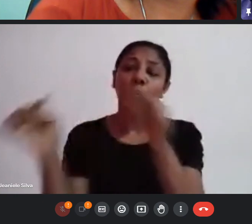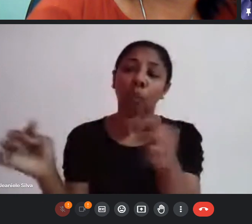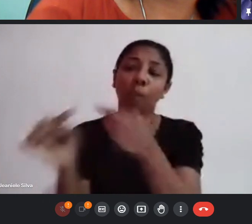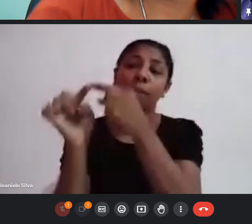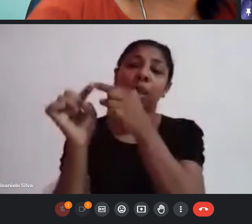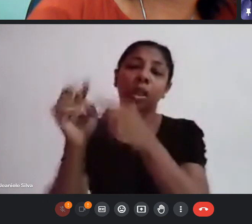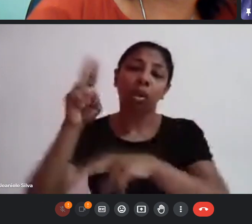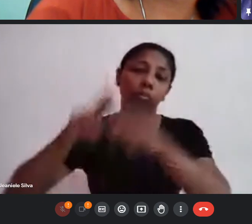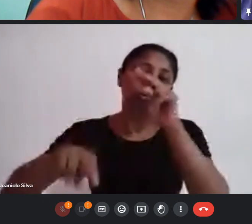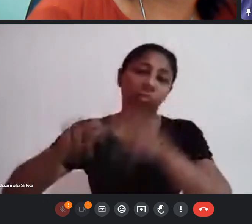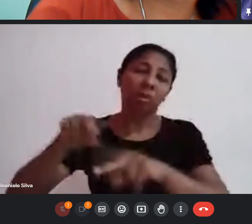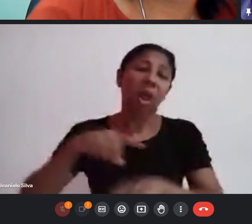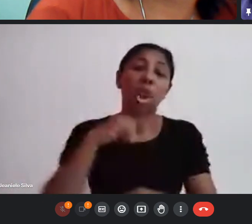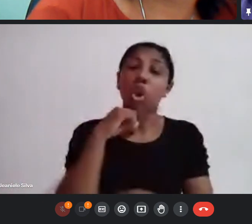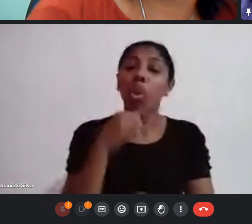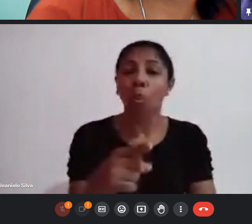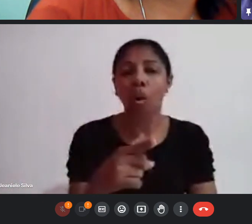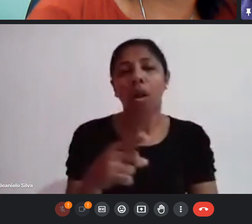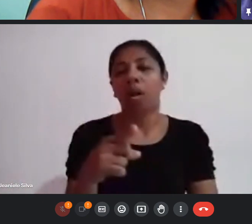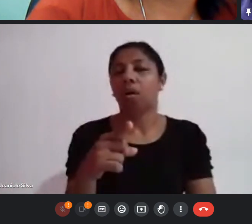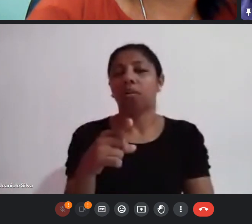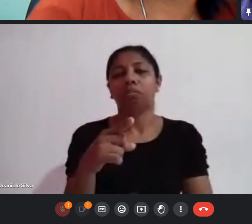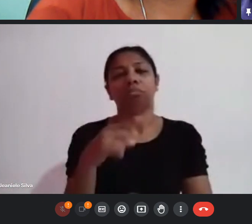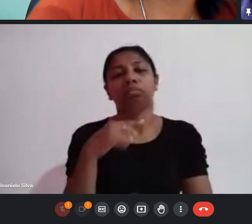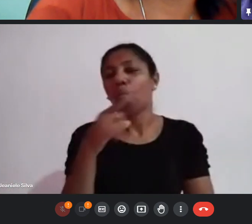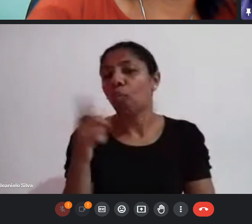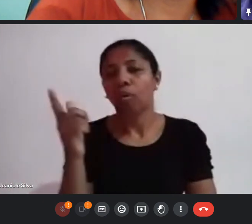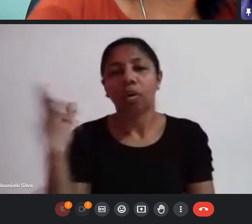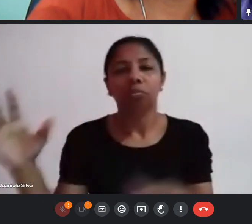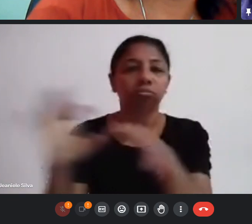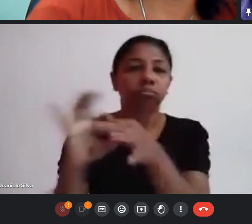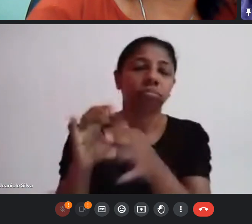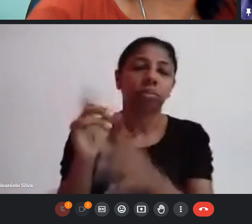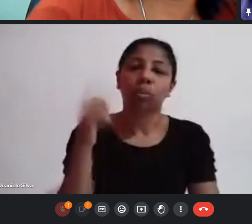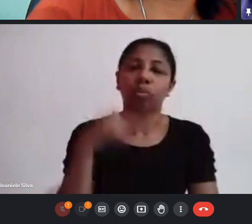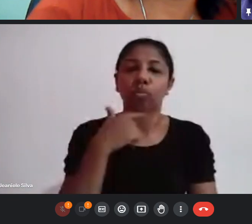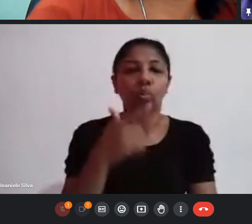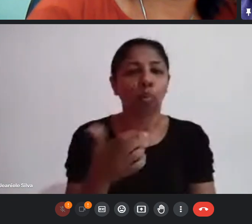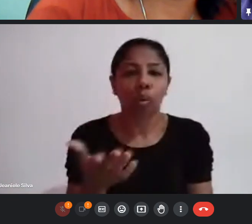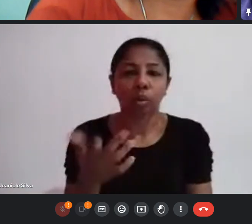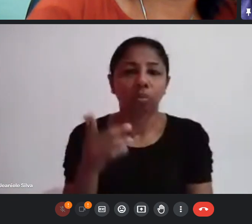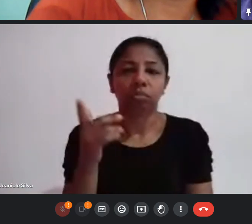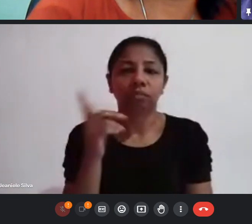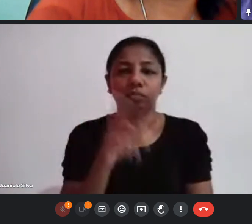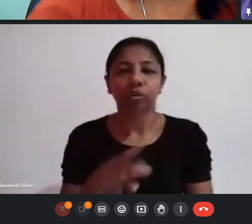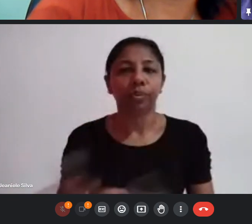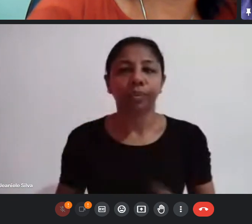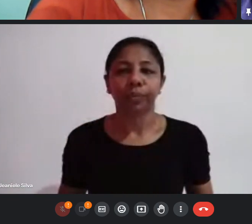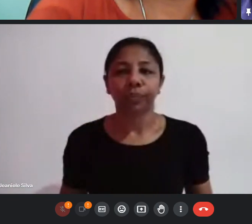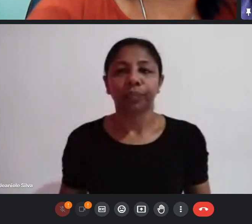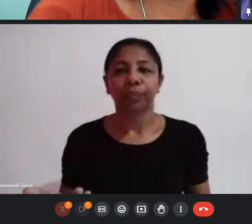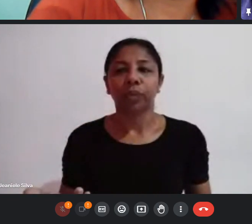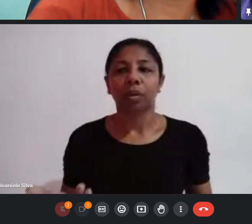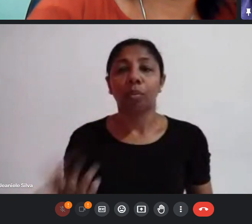por essa característica a gente acaba funcionando somente janeiro e fevereiro